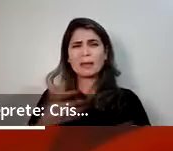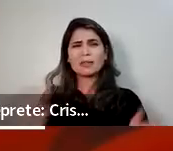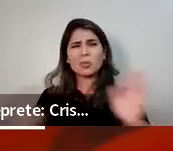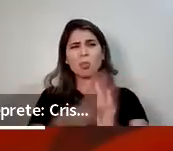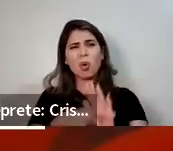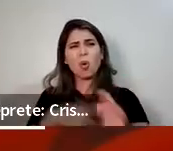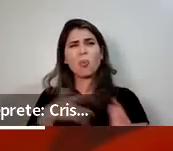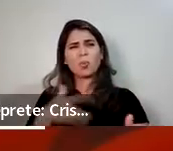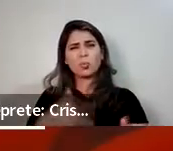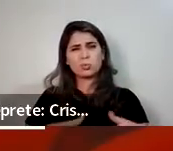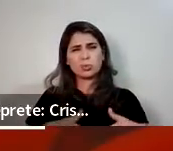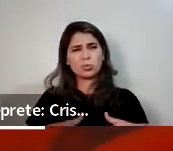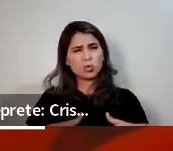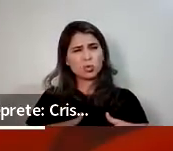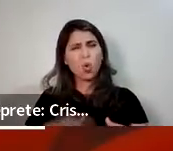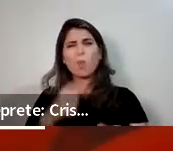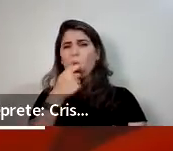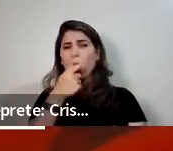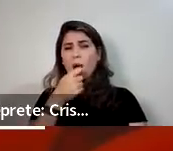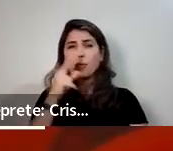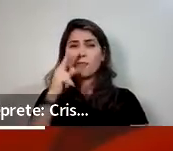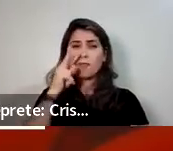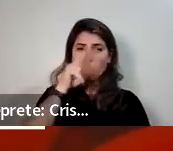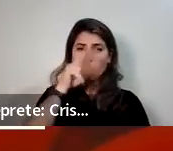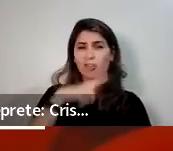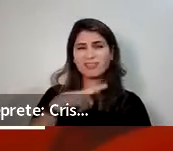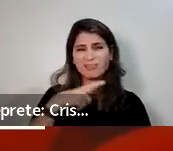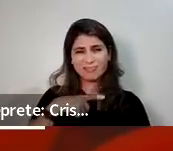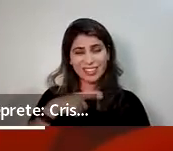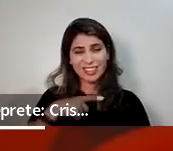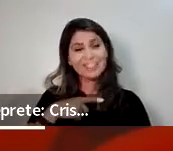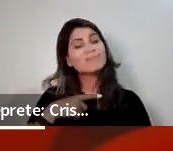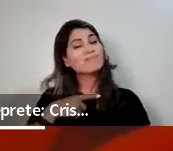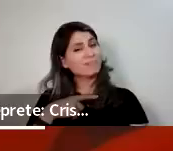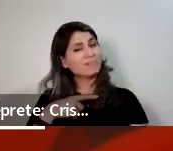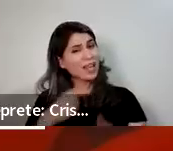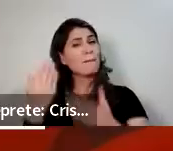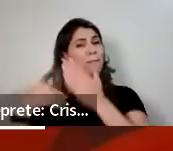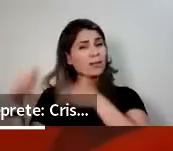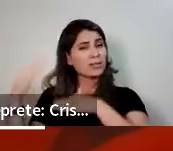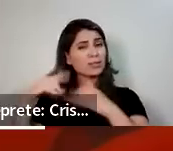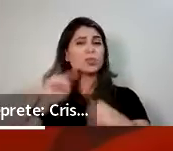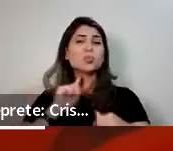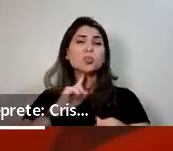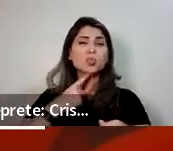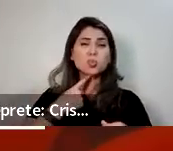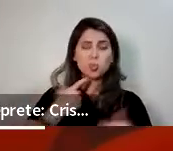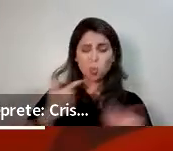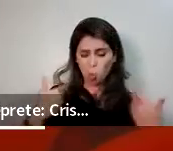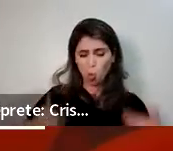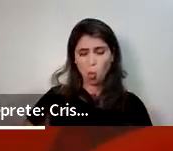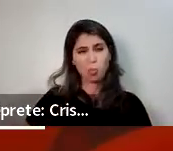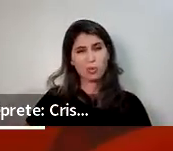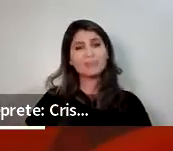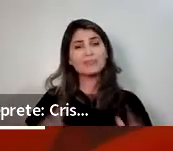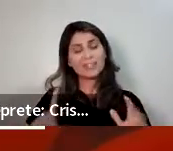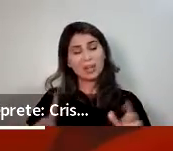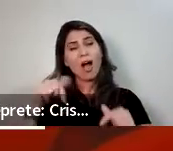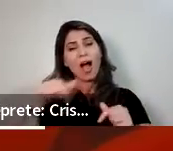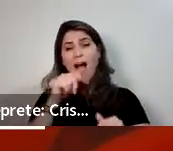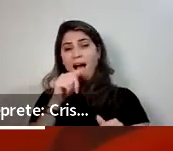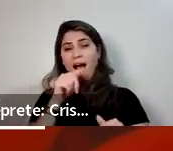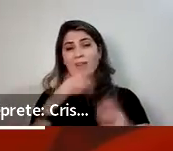antibiótico, porque o seu organismo está saudável, vai, neste momento da menopausa, te ajudar bastante, tá?